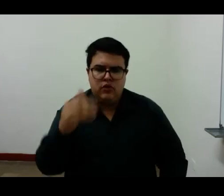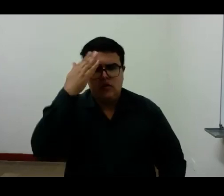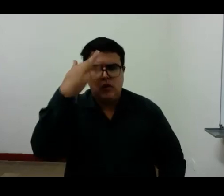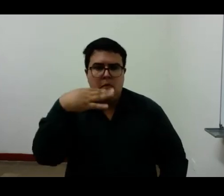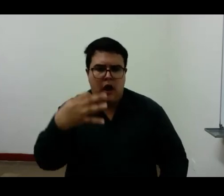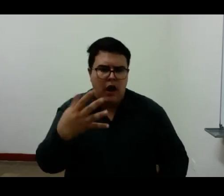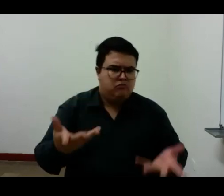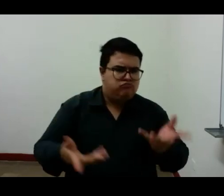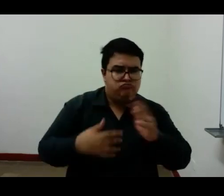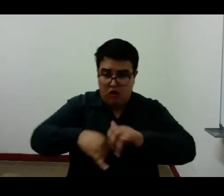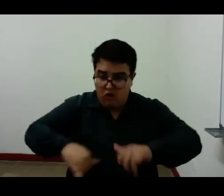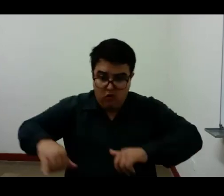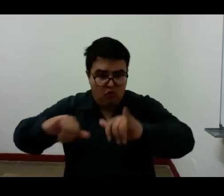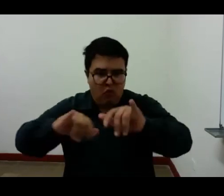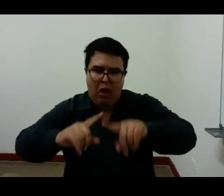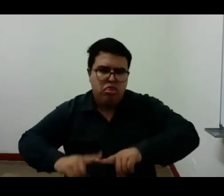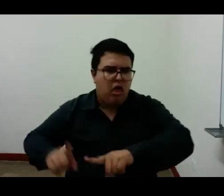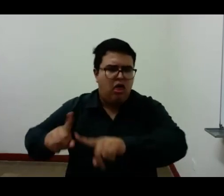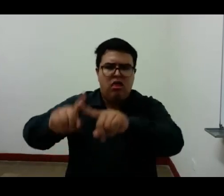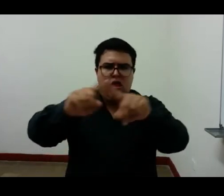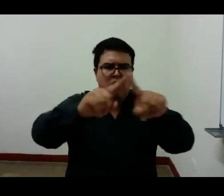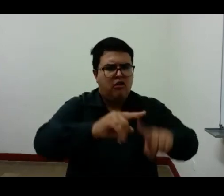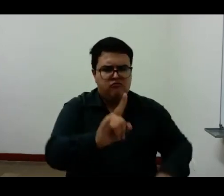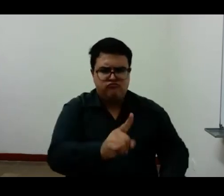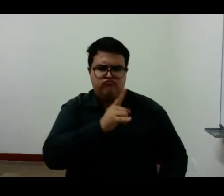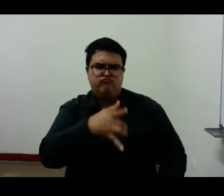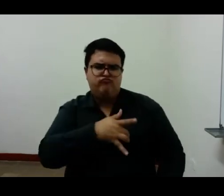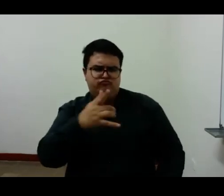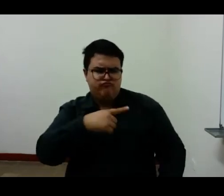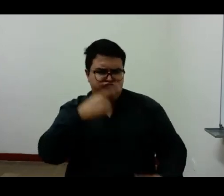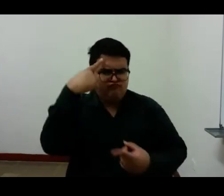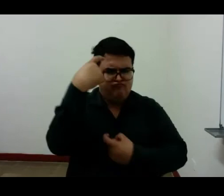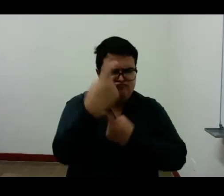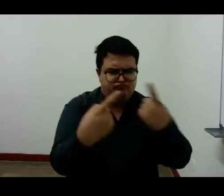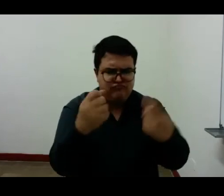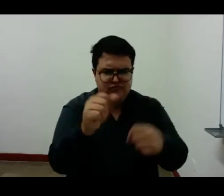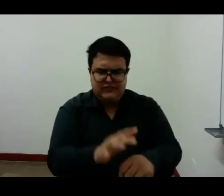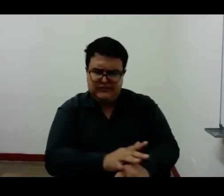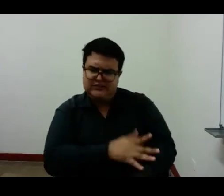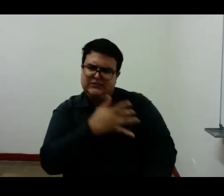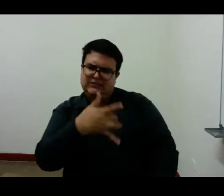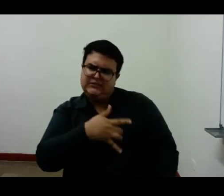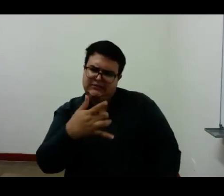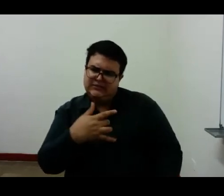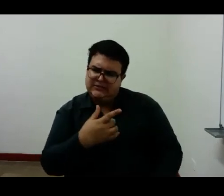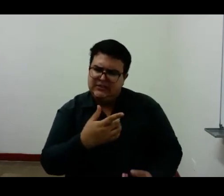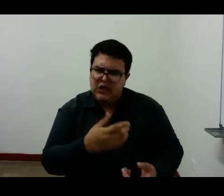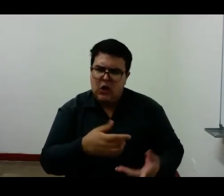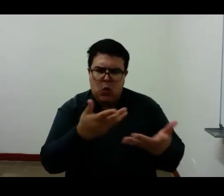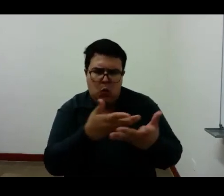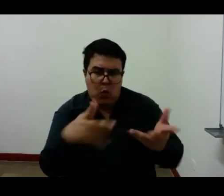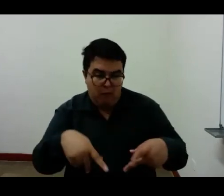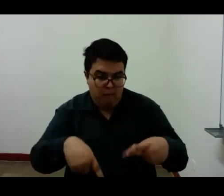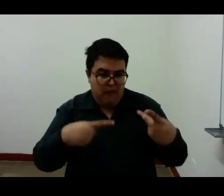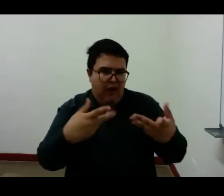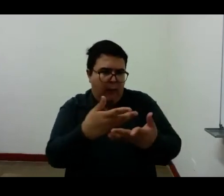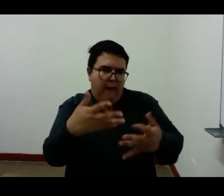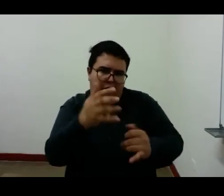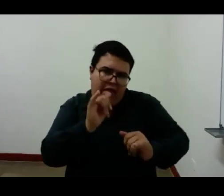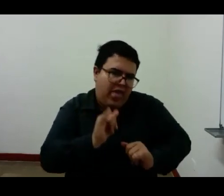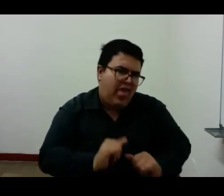y despreciador del humano no tiene otro motivo en la vida que entregarse